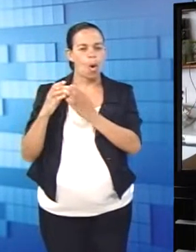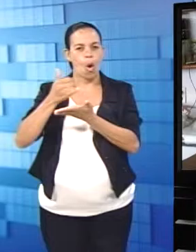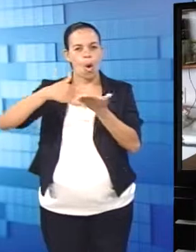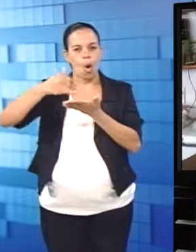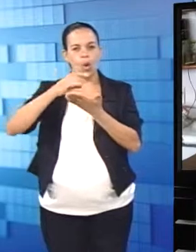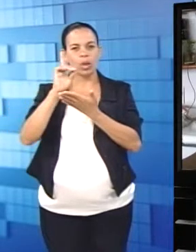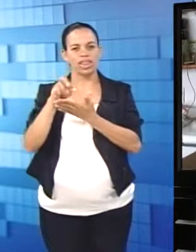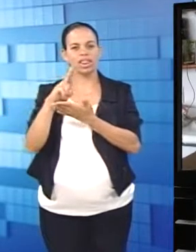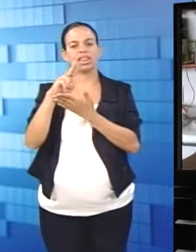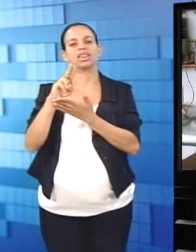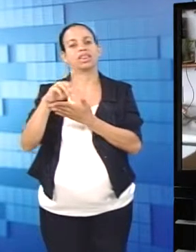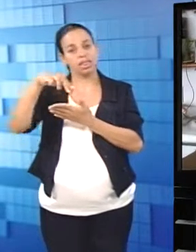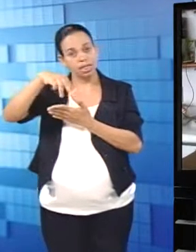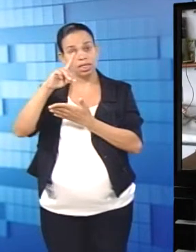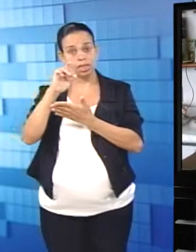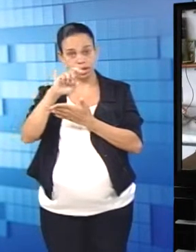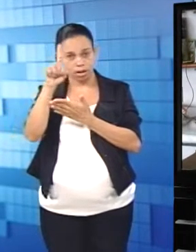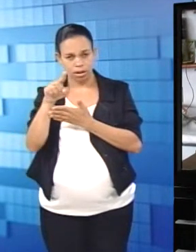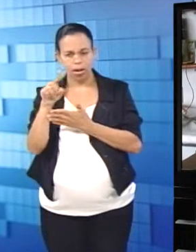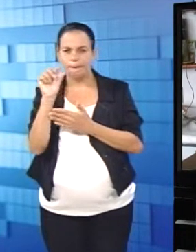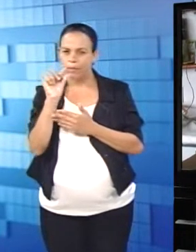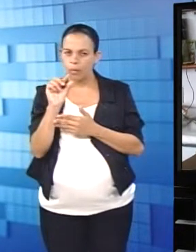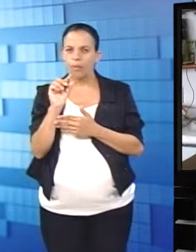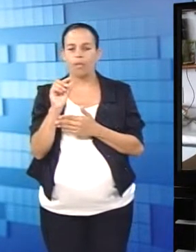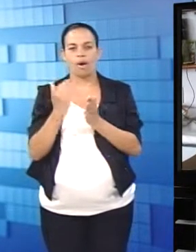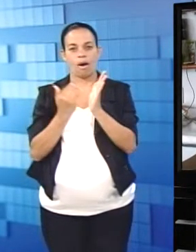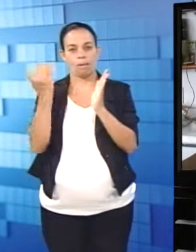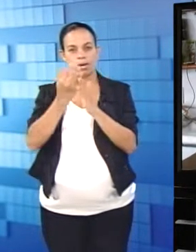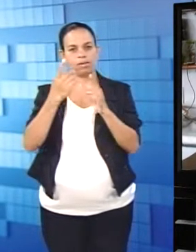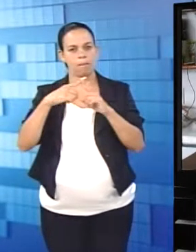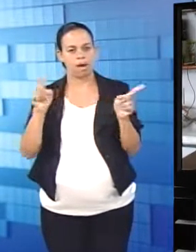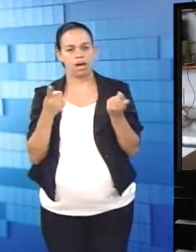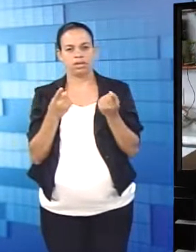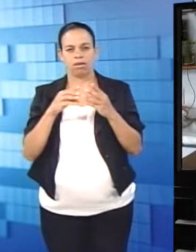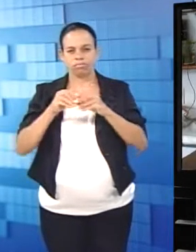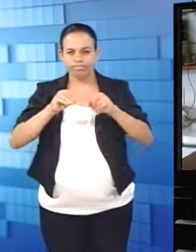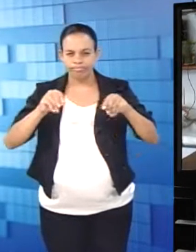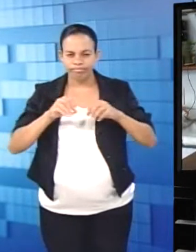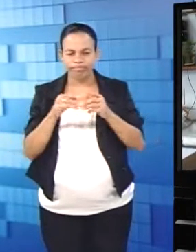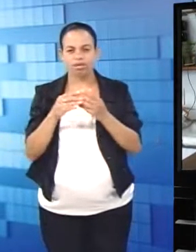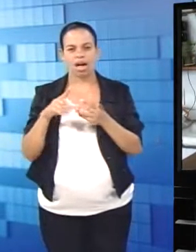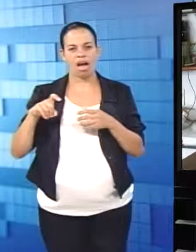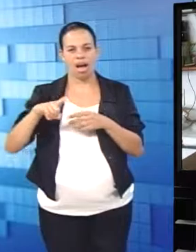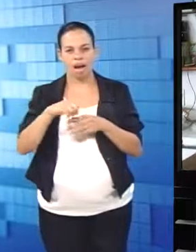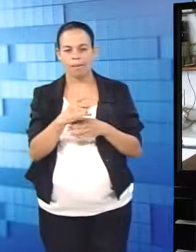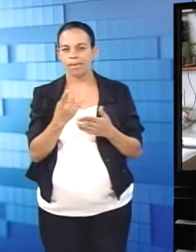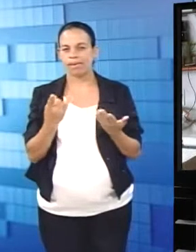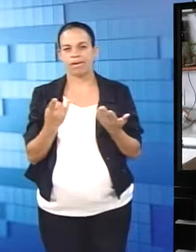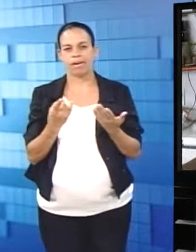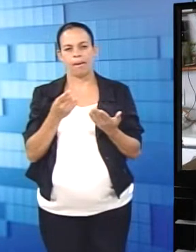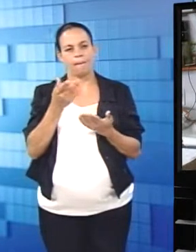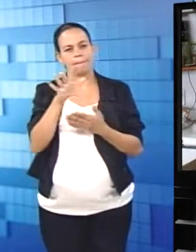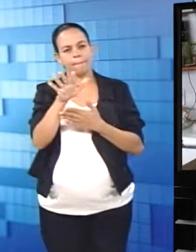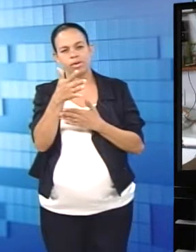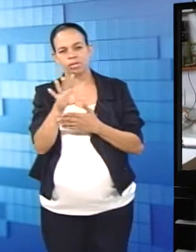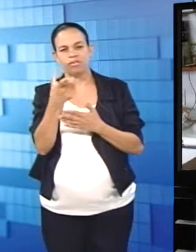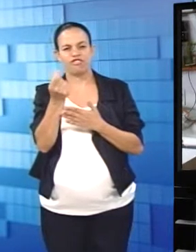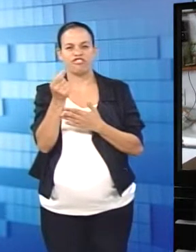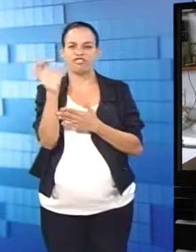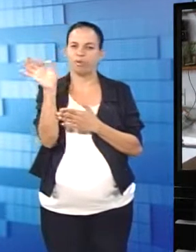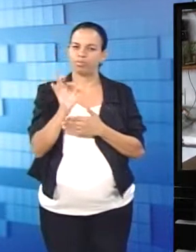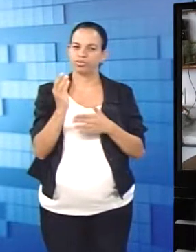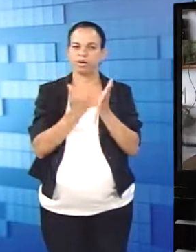menos, bem menos. Mas o resto, catados, camarão, uma média de aumento de